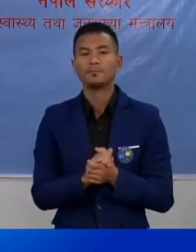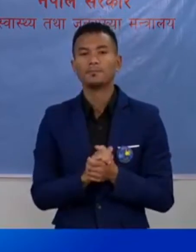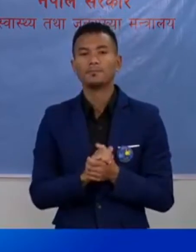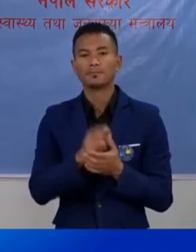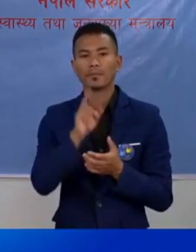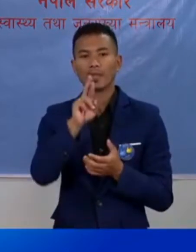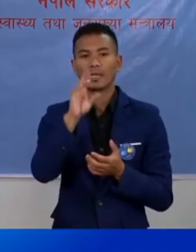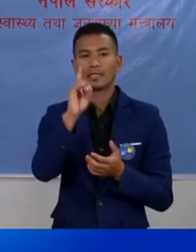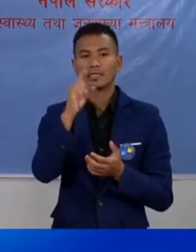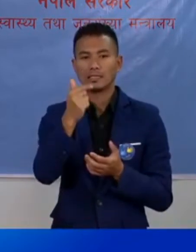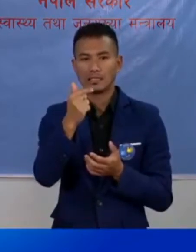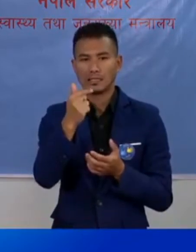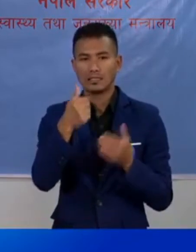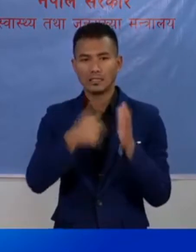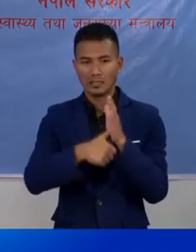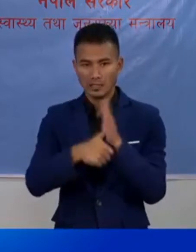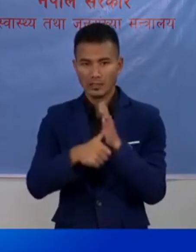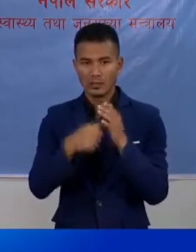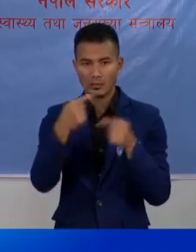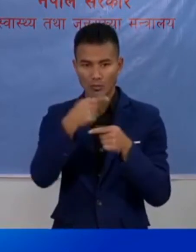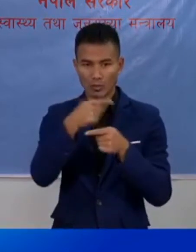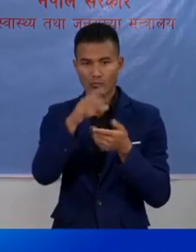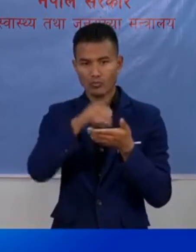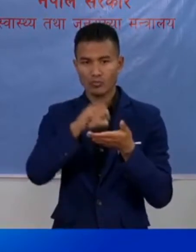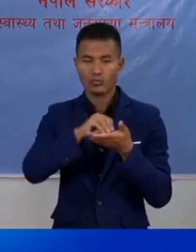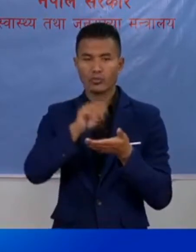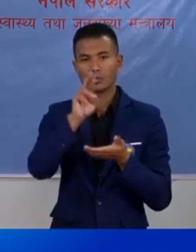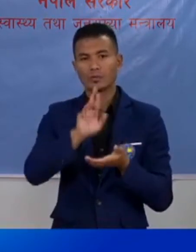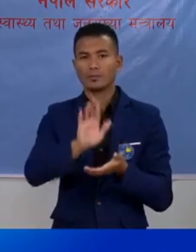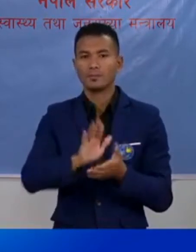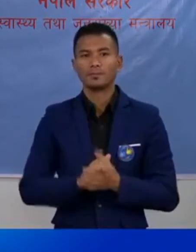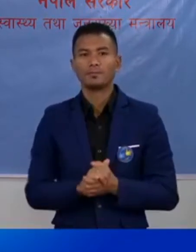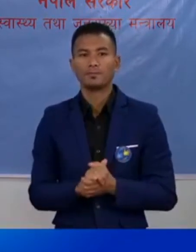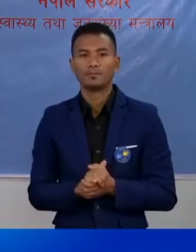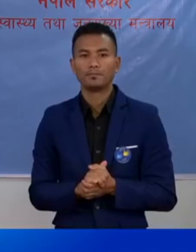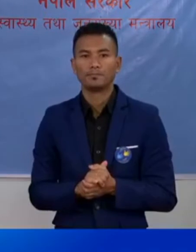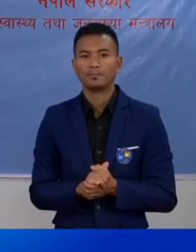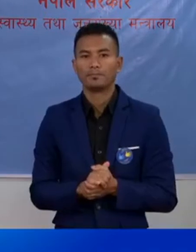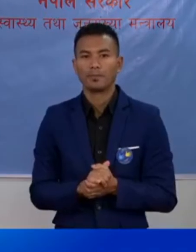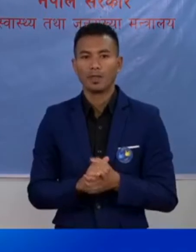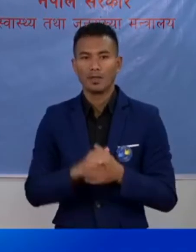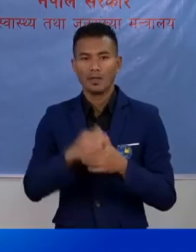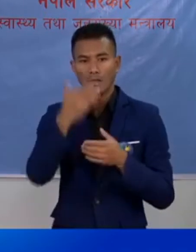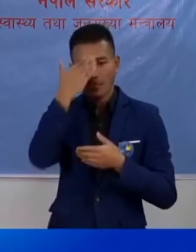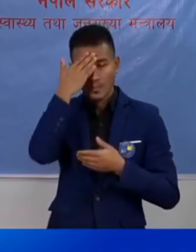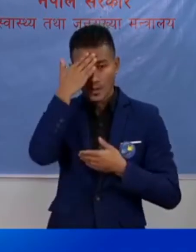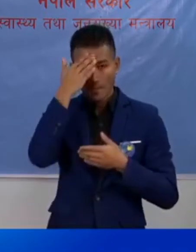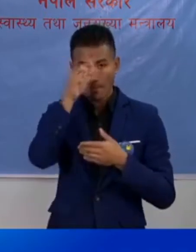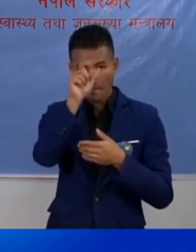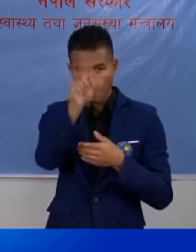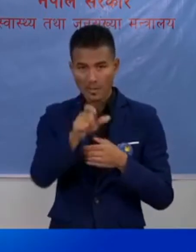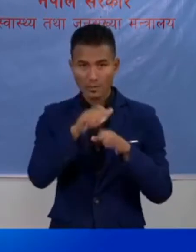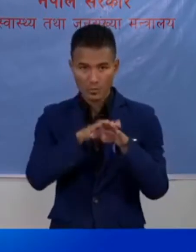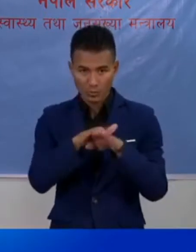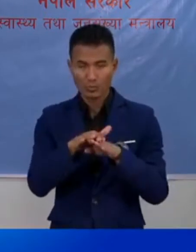र आडिटीब बिदी को नमुना परिक्षेन तेहां भाये को अबस्ता शा संक्रमित ब्यक्तियरको